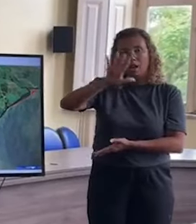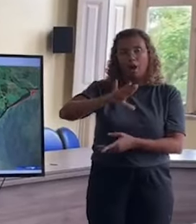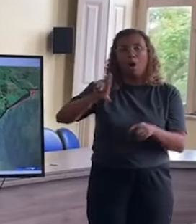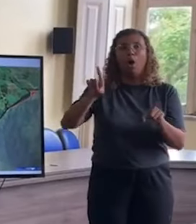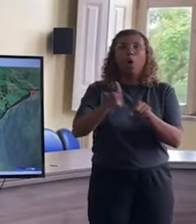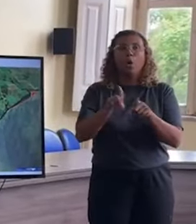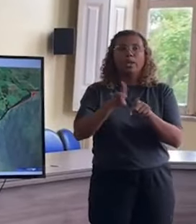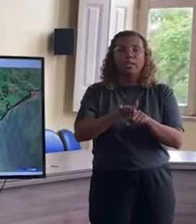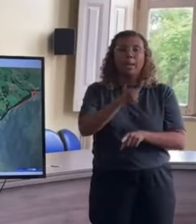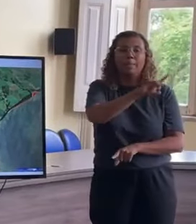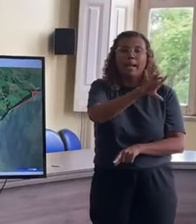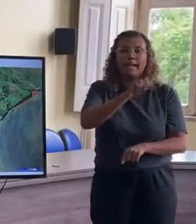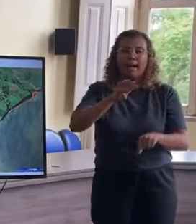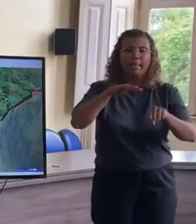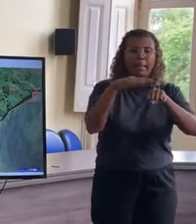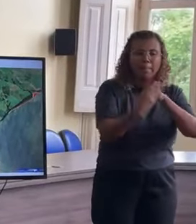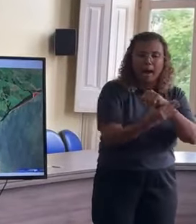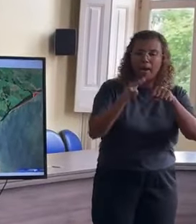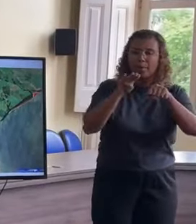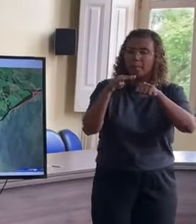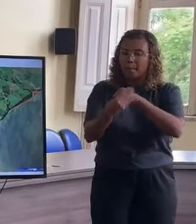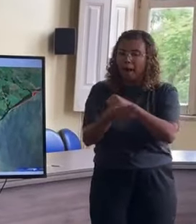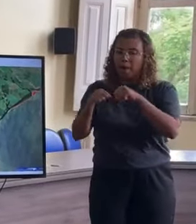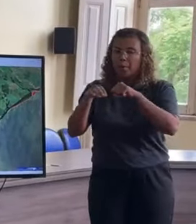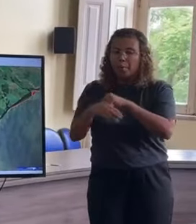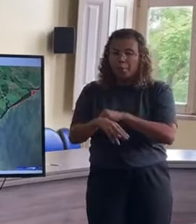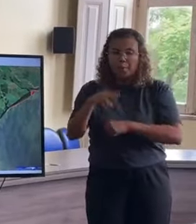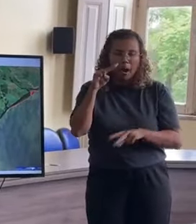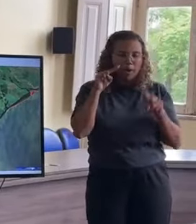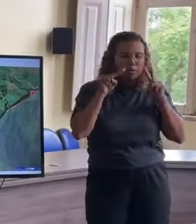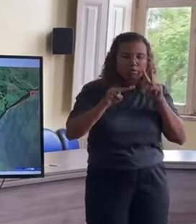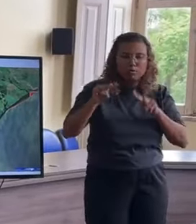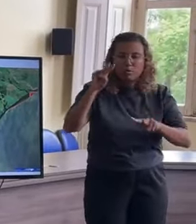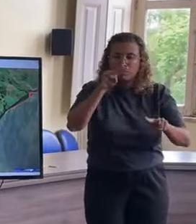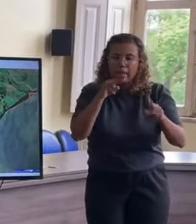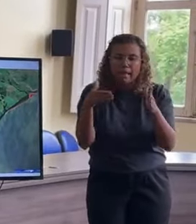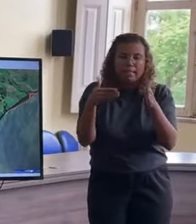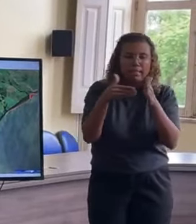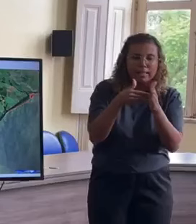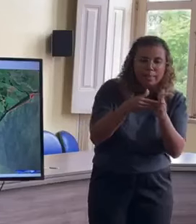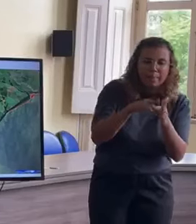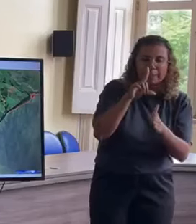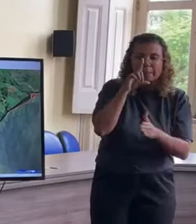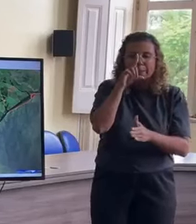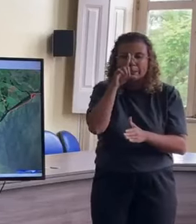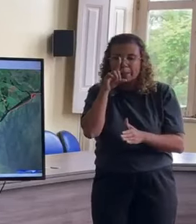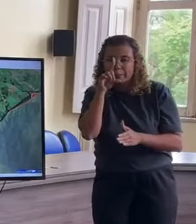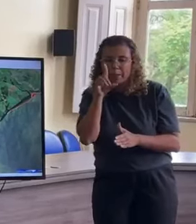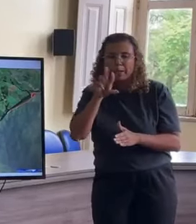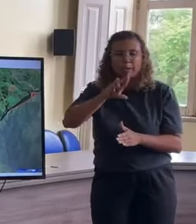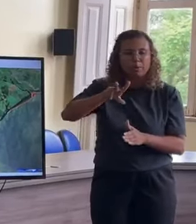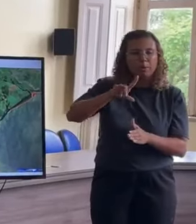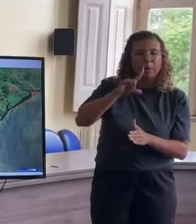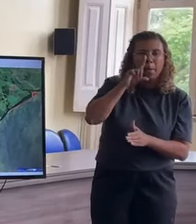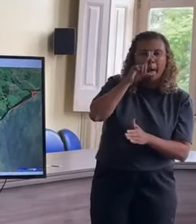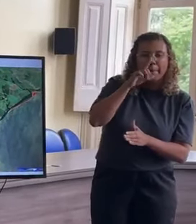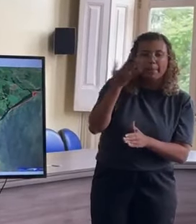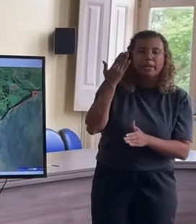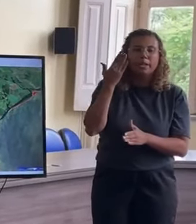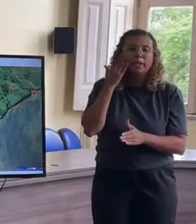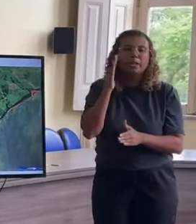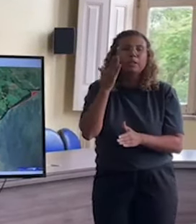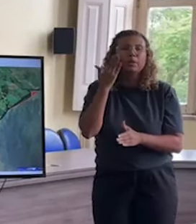mapas por bairro para que todo mundo possa olhar, ver mais ou menos os limites e compreender aí